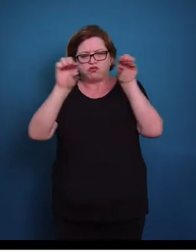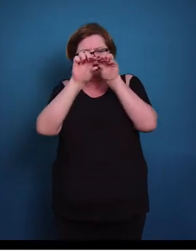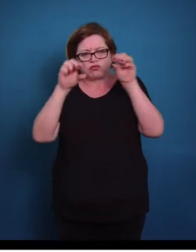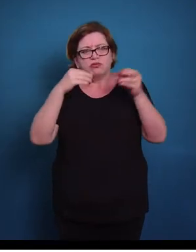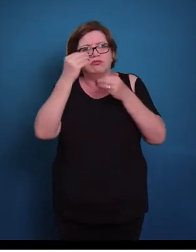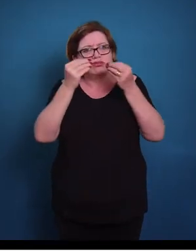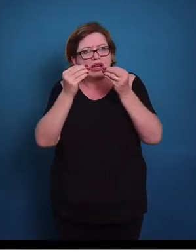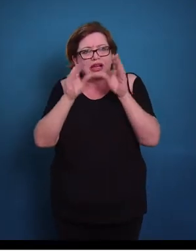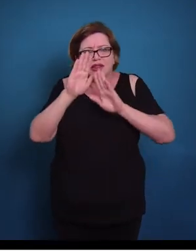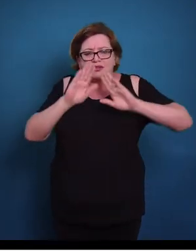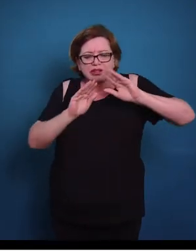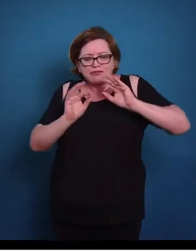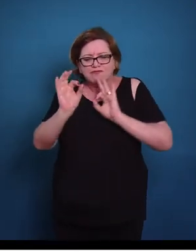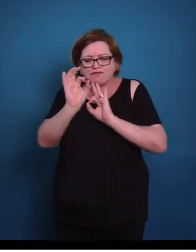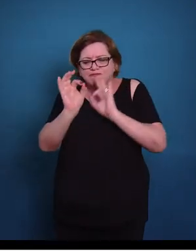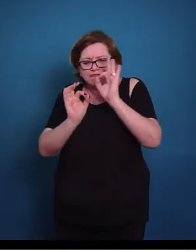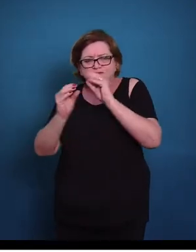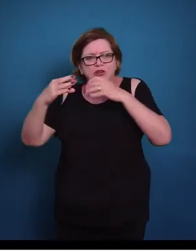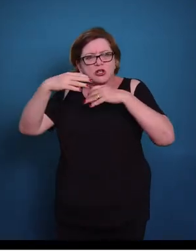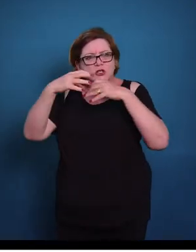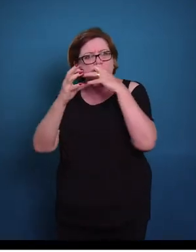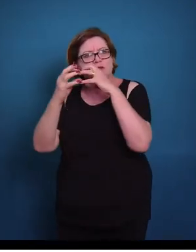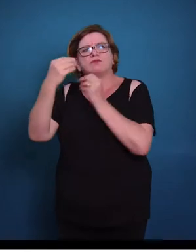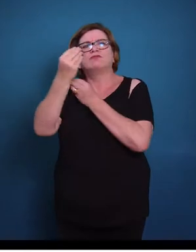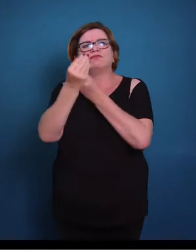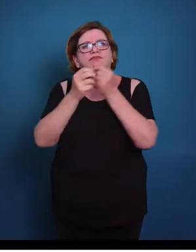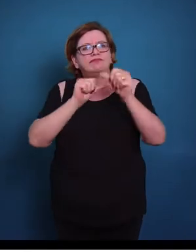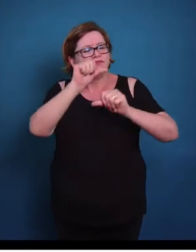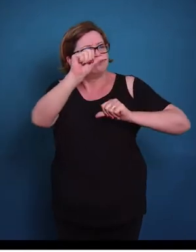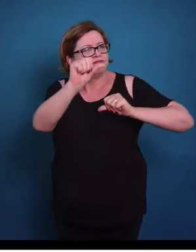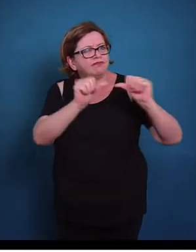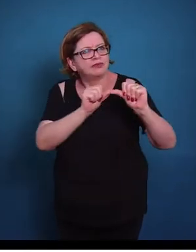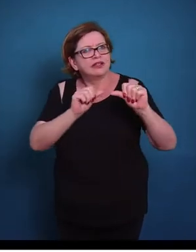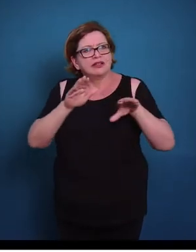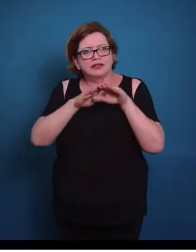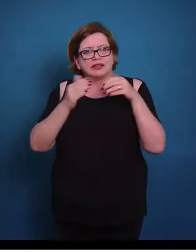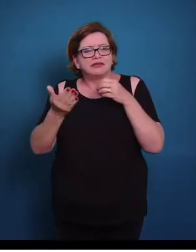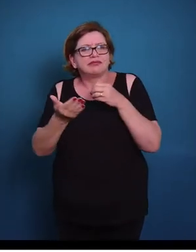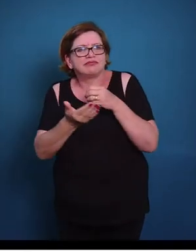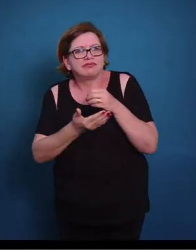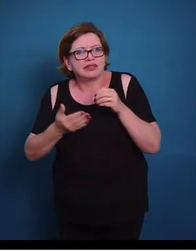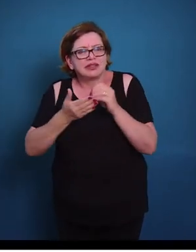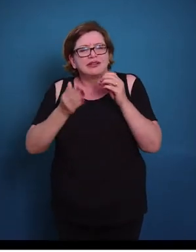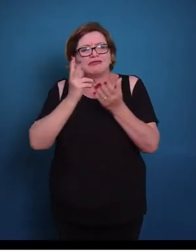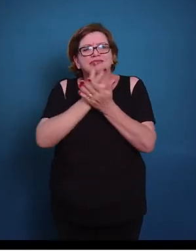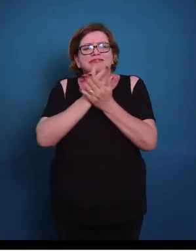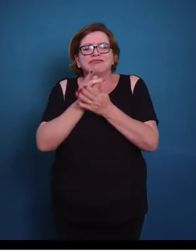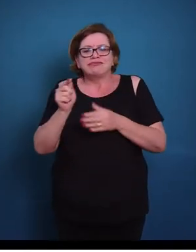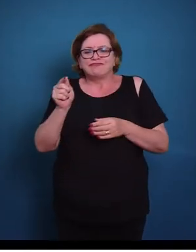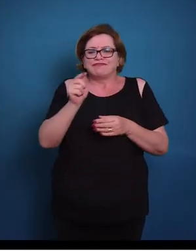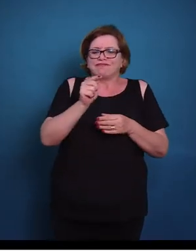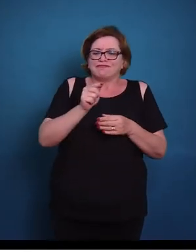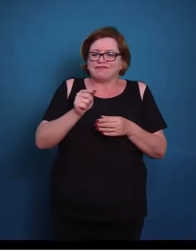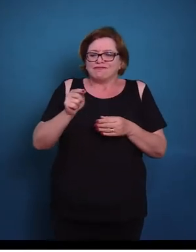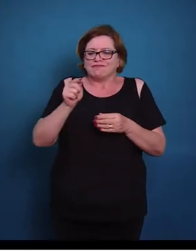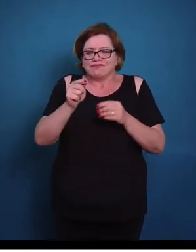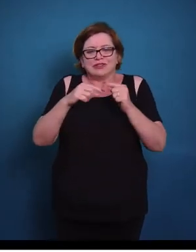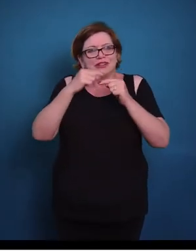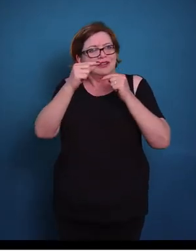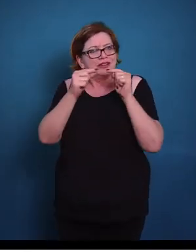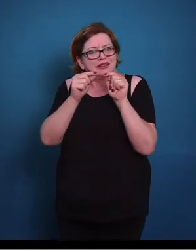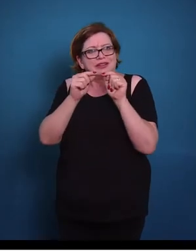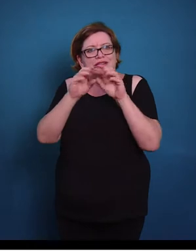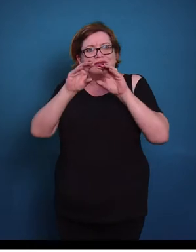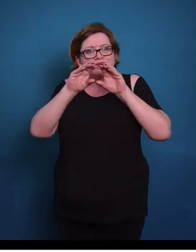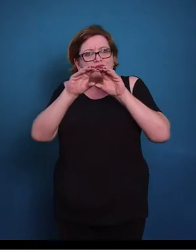porque na região basal, geralmente nós temos células cilíndricas. Posteriormente, essas células